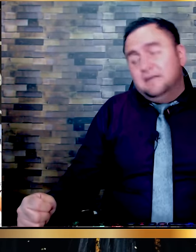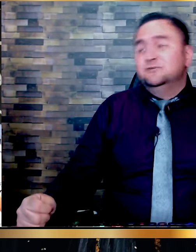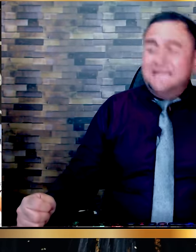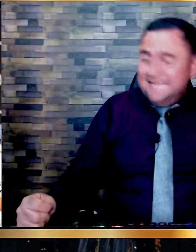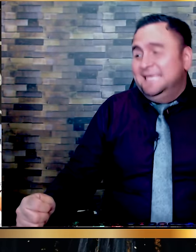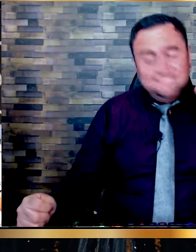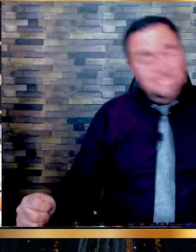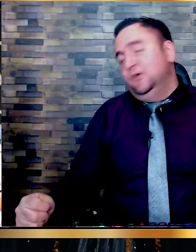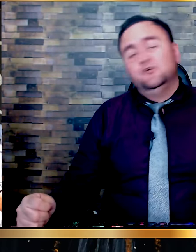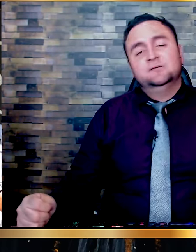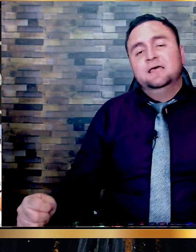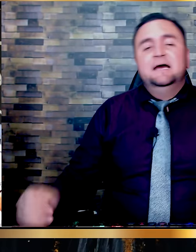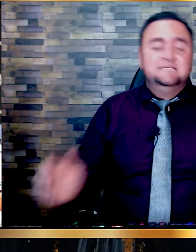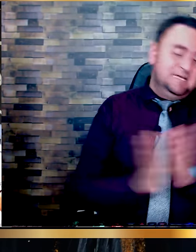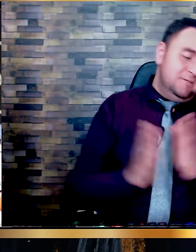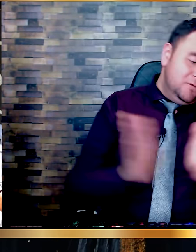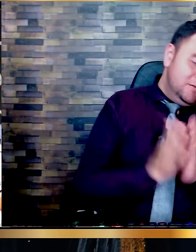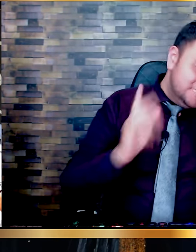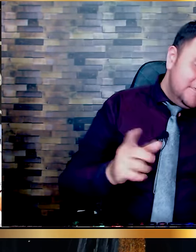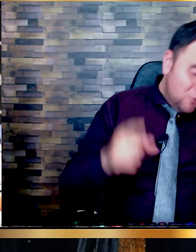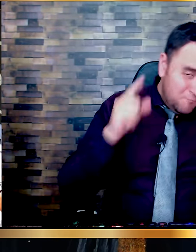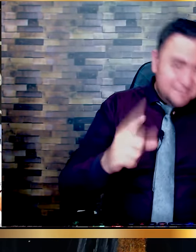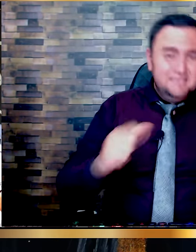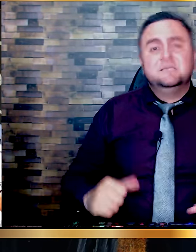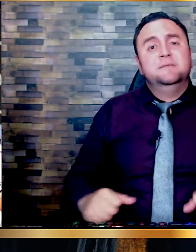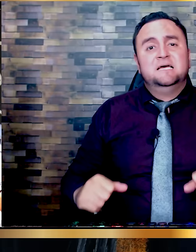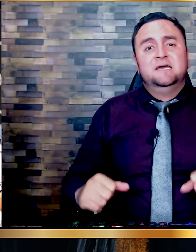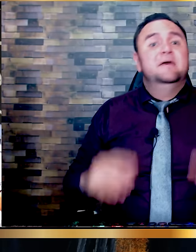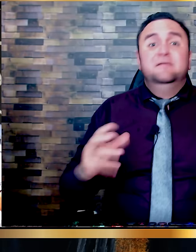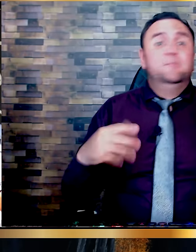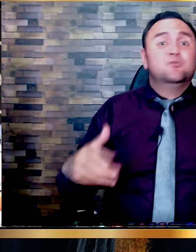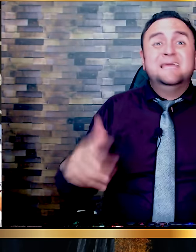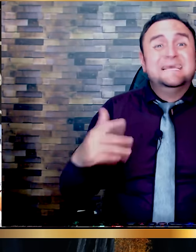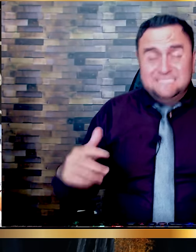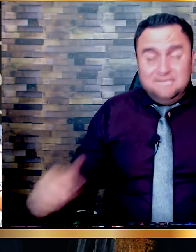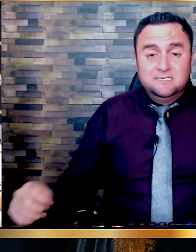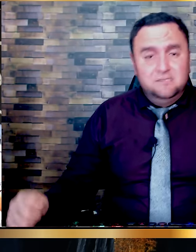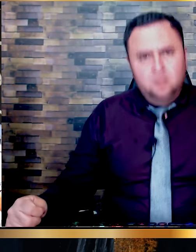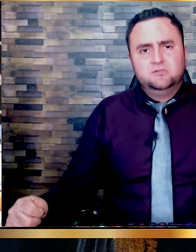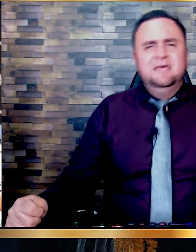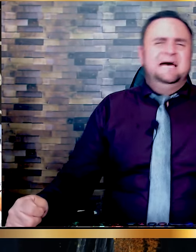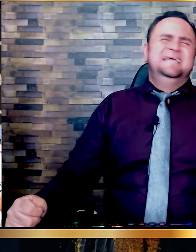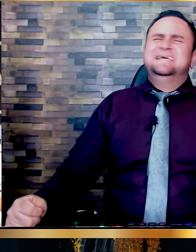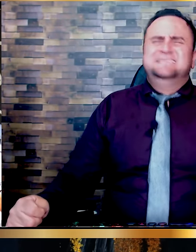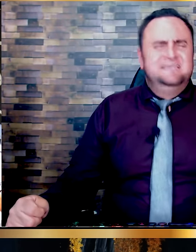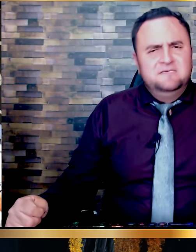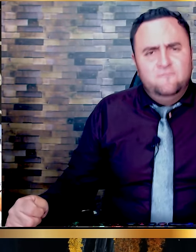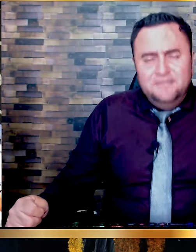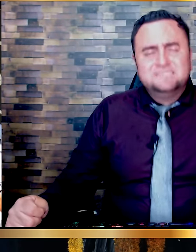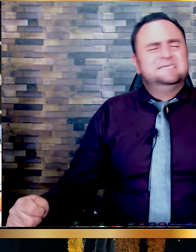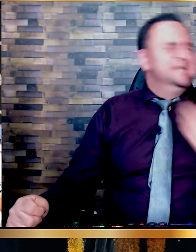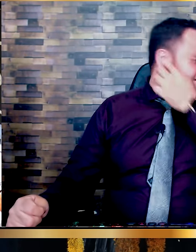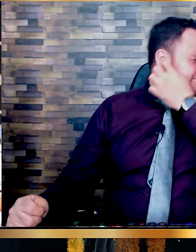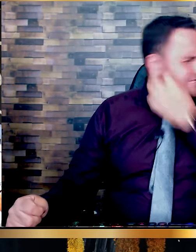abrumados. Ahí está Dios. Así que te invito en este día. A compartir este mensaje. De pronto a alguien que se siente sin Dios. Alguien que se siente